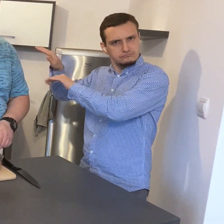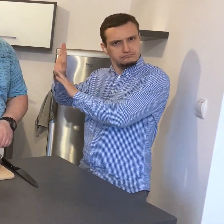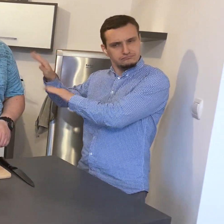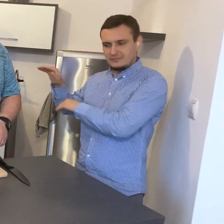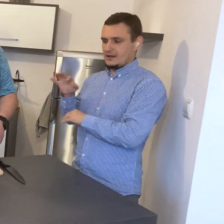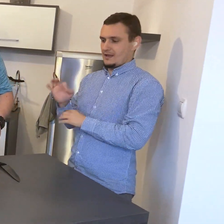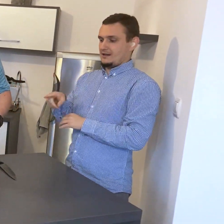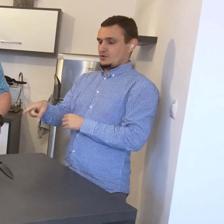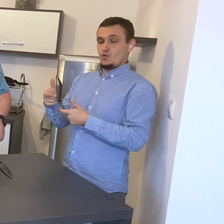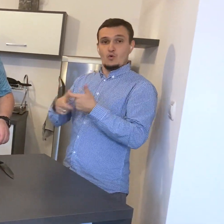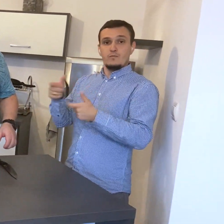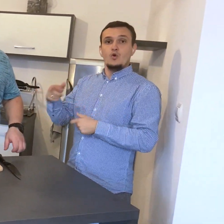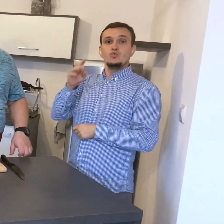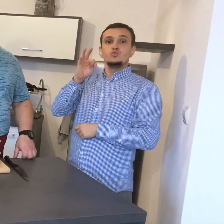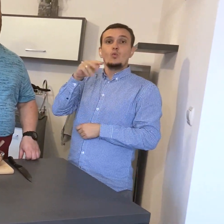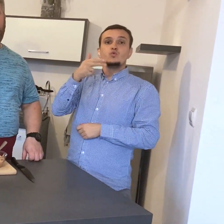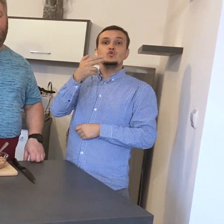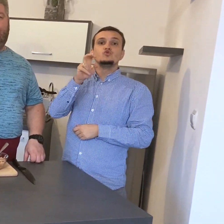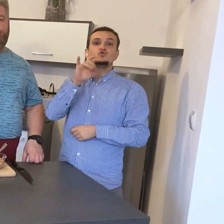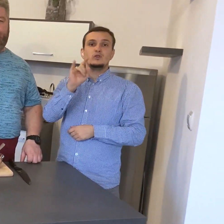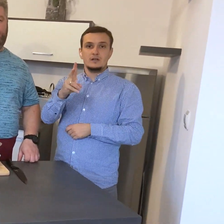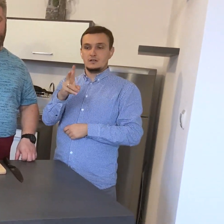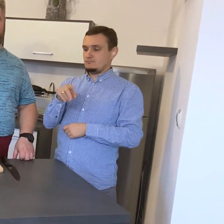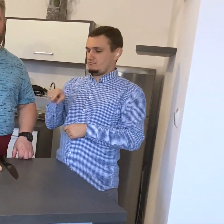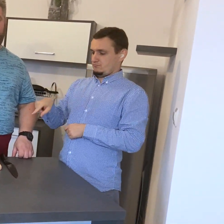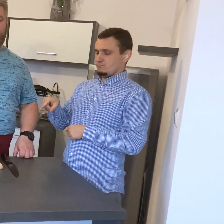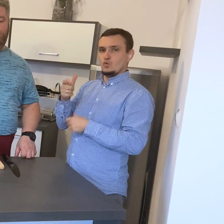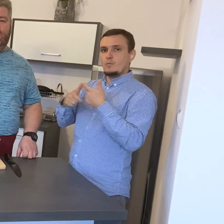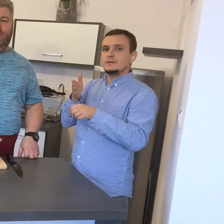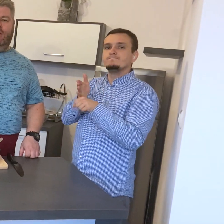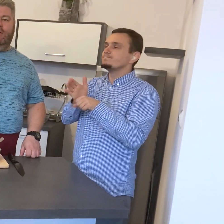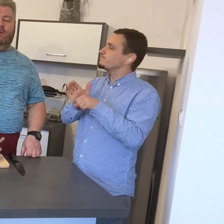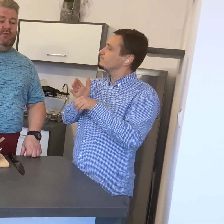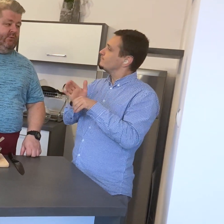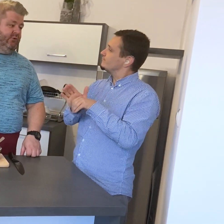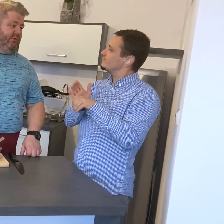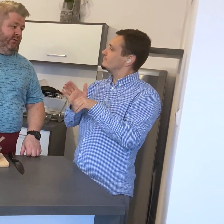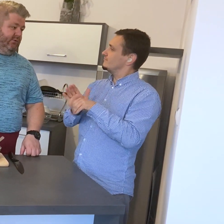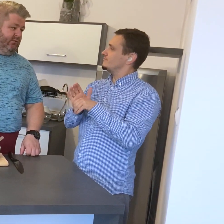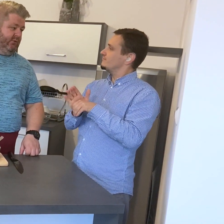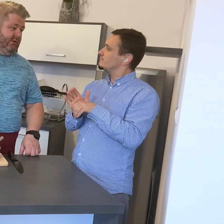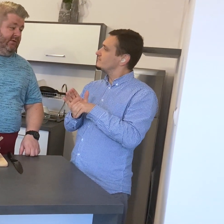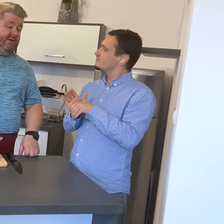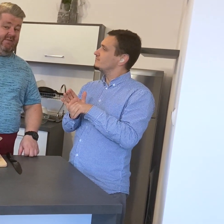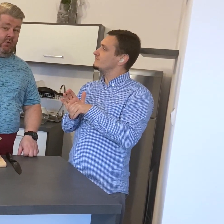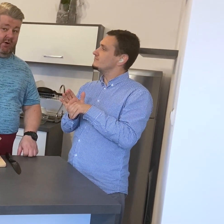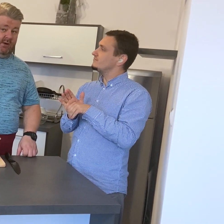Tuńczyk z puszki. Ale proszę pamiętać o tym, że musi to być tuńczyk w kawałkach.